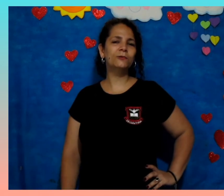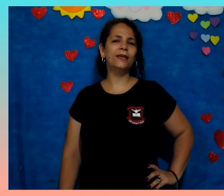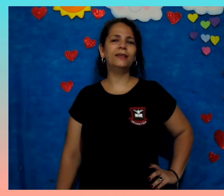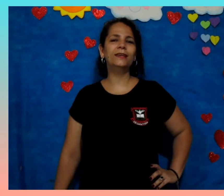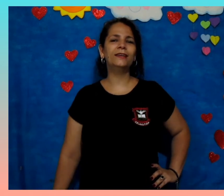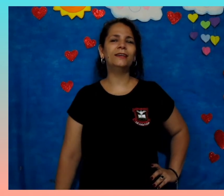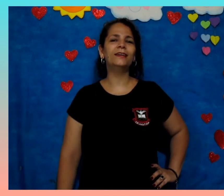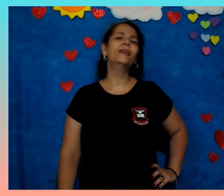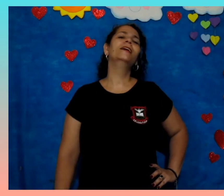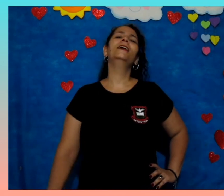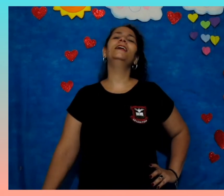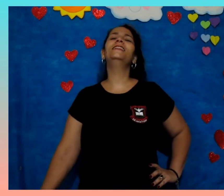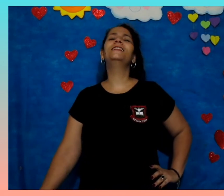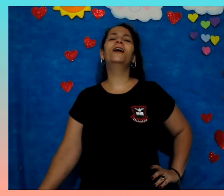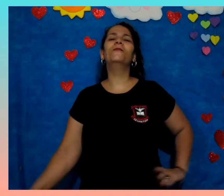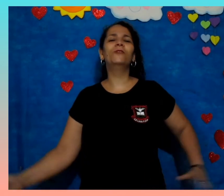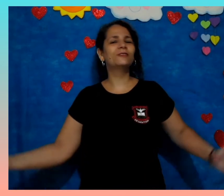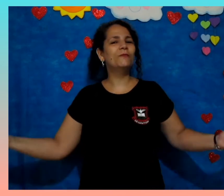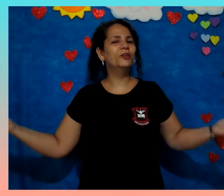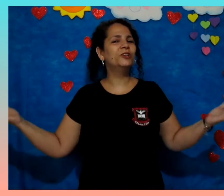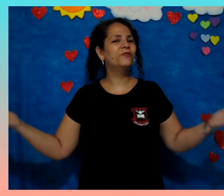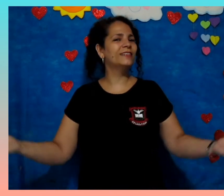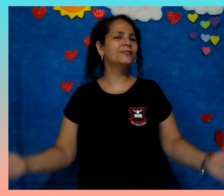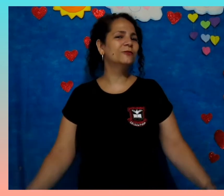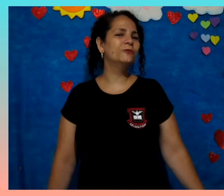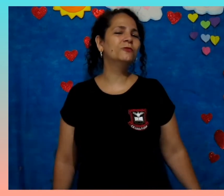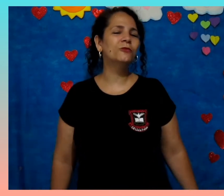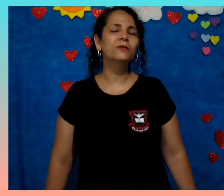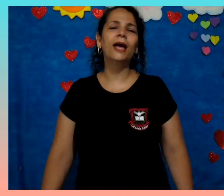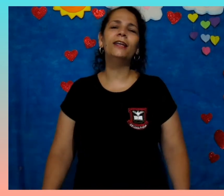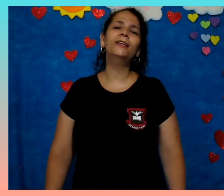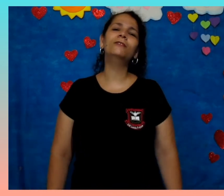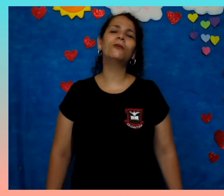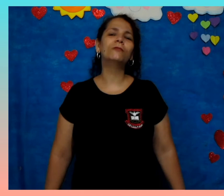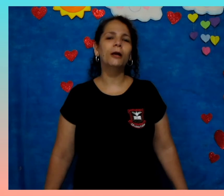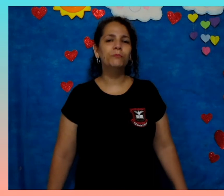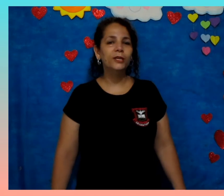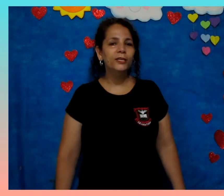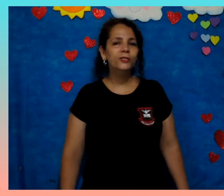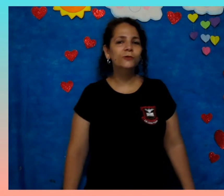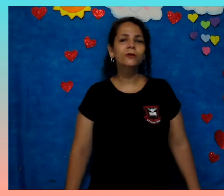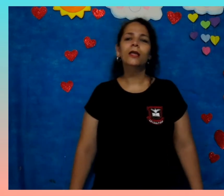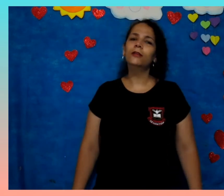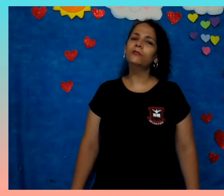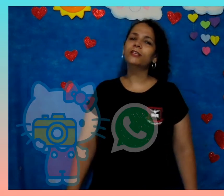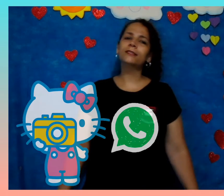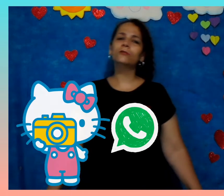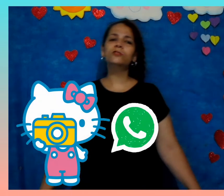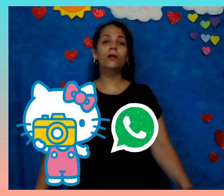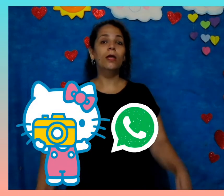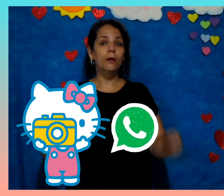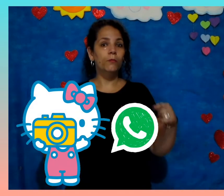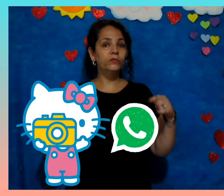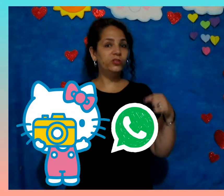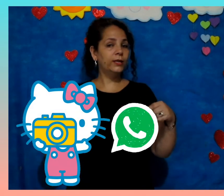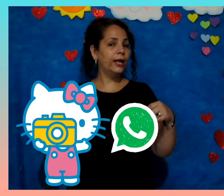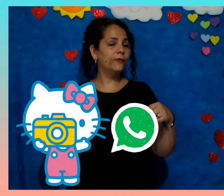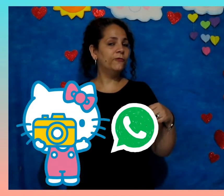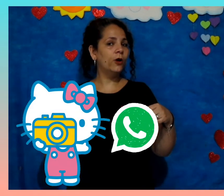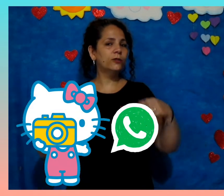aí. Então, meus amores, façam tudo com carinho, com capricho. Não esqueçam de tirar a foto